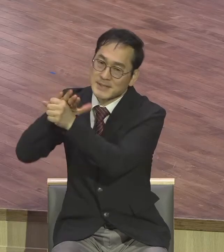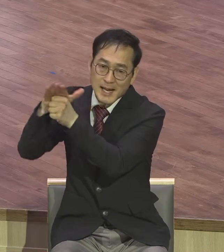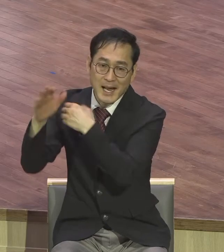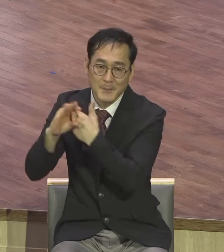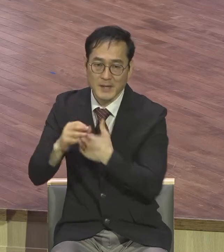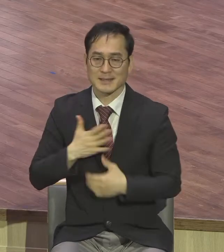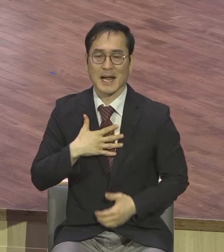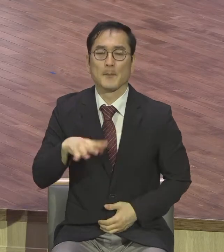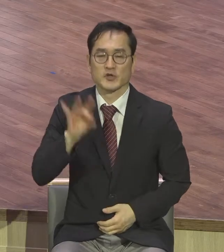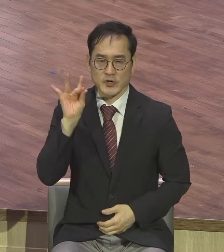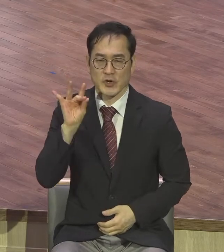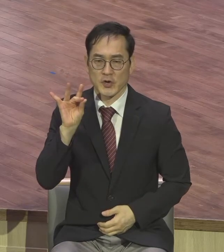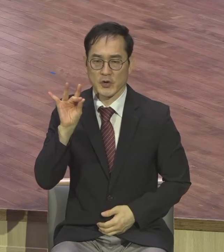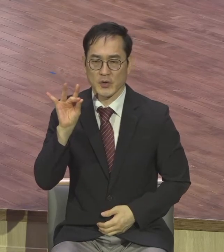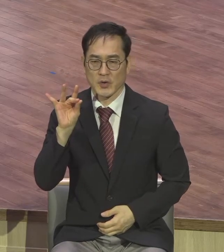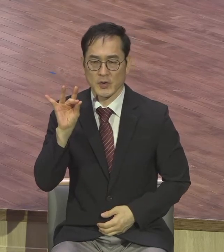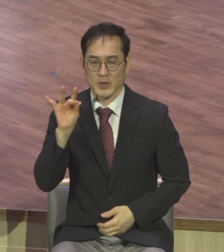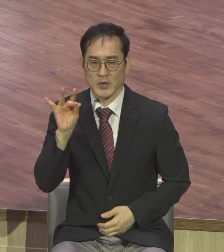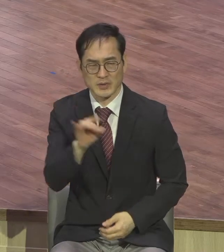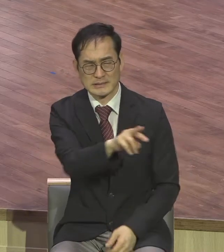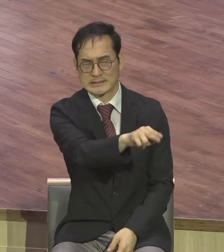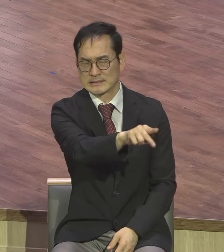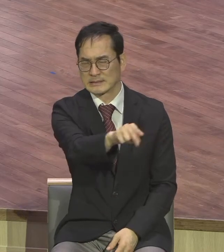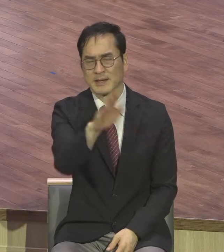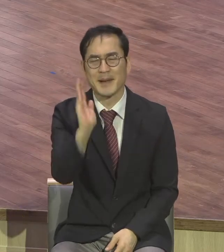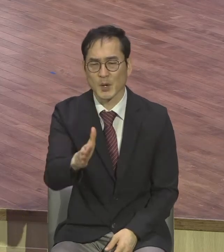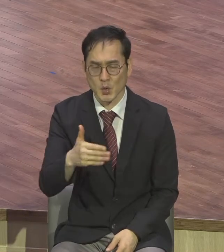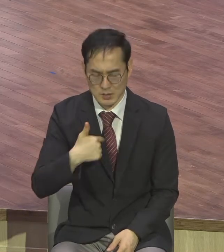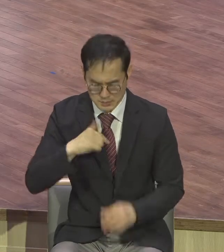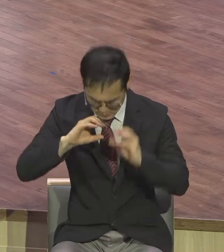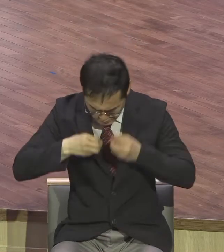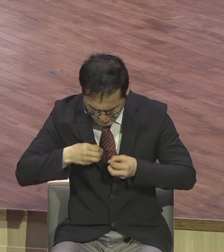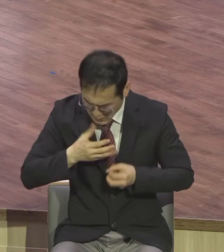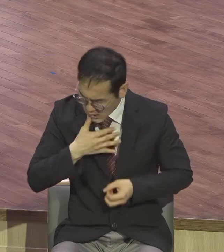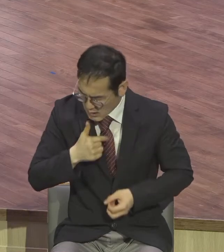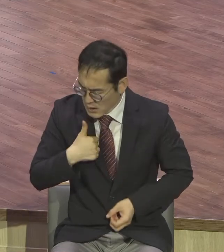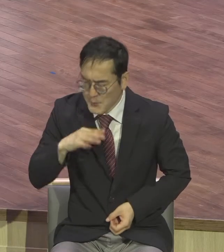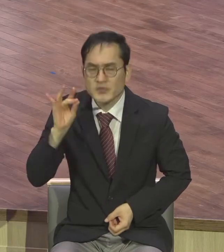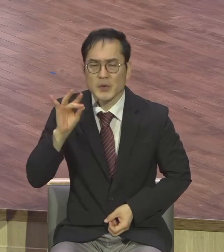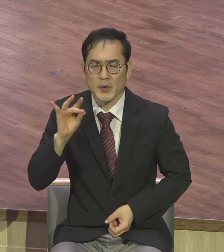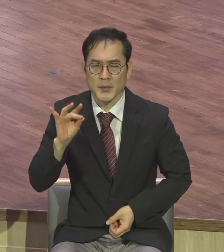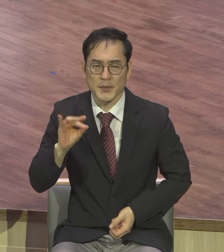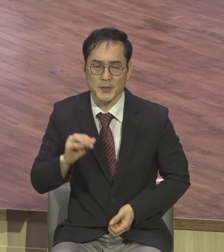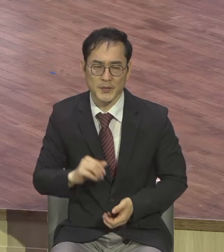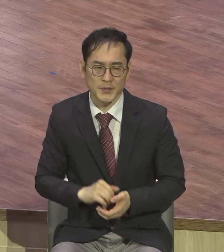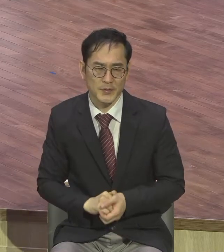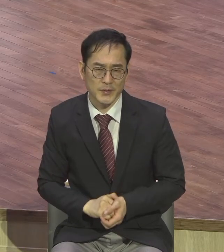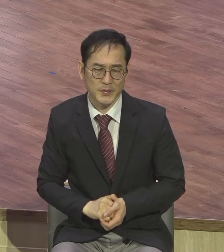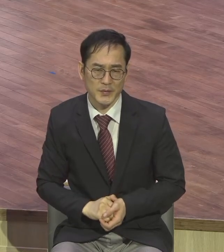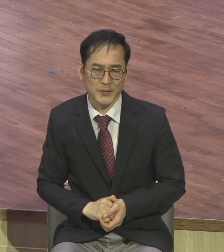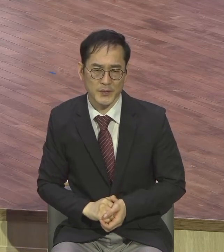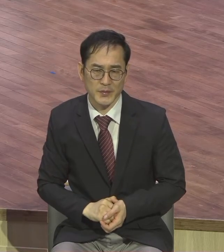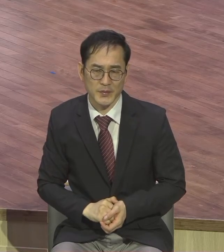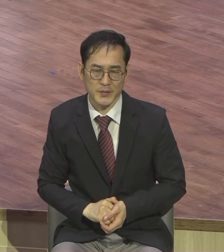움직이게 된 내가 다른 사람 말하지 말고 다른 사람은 다른 사람을 먼저 추궁하지 말고 내가